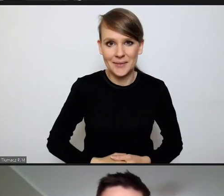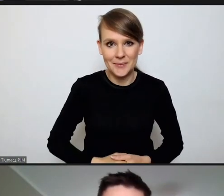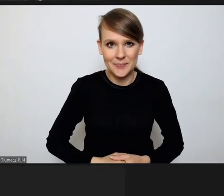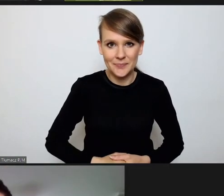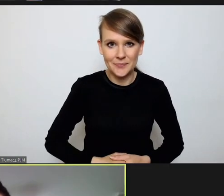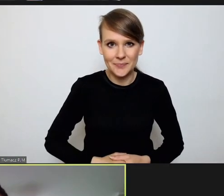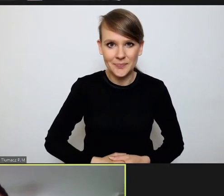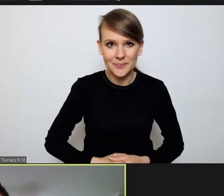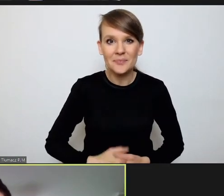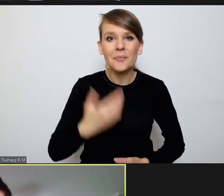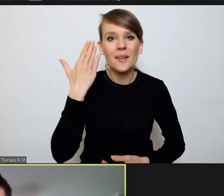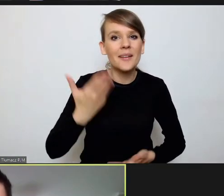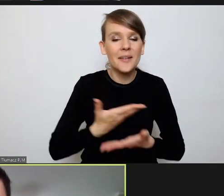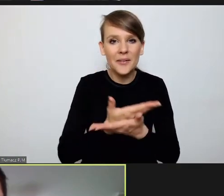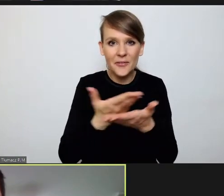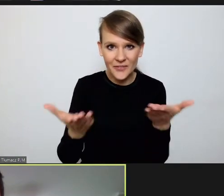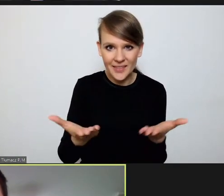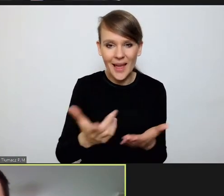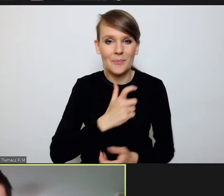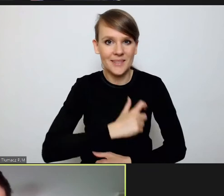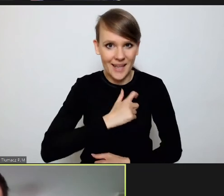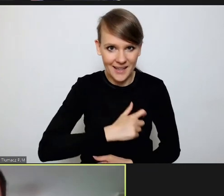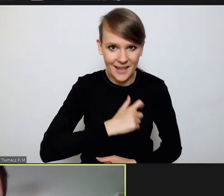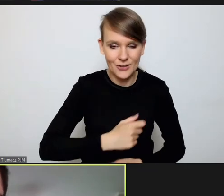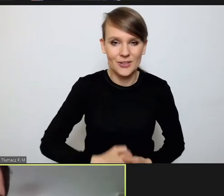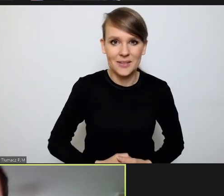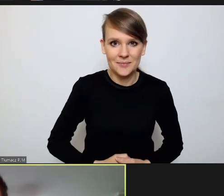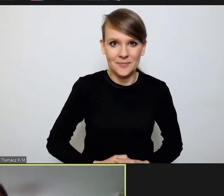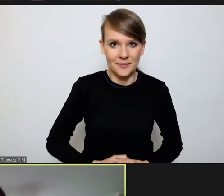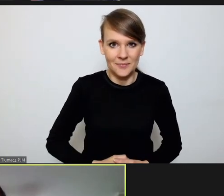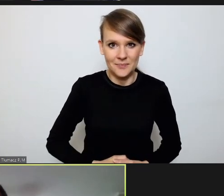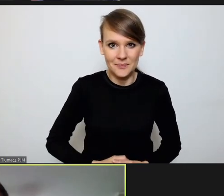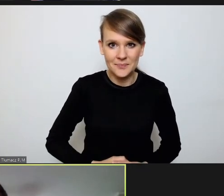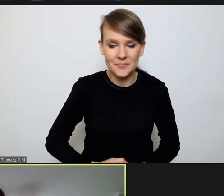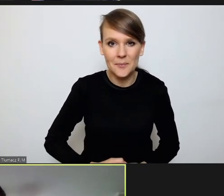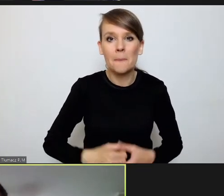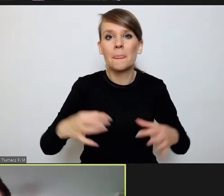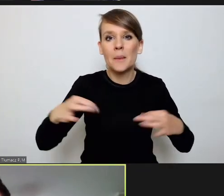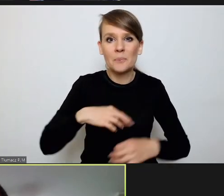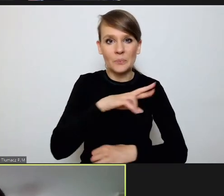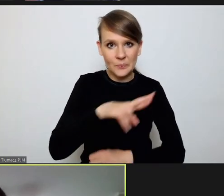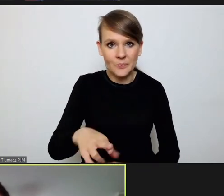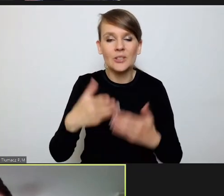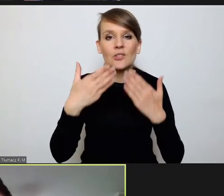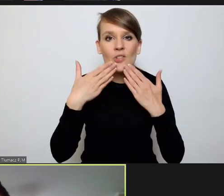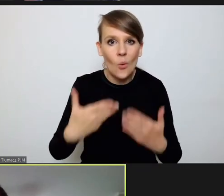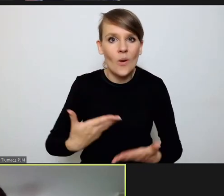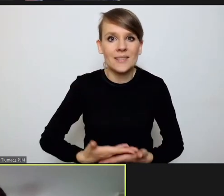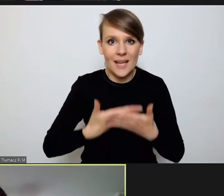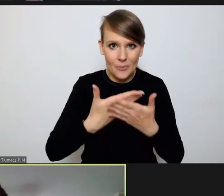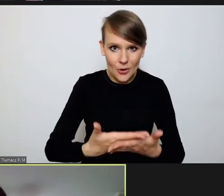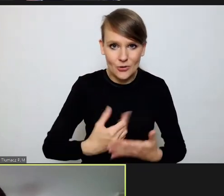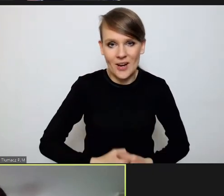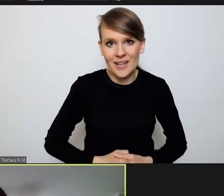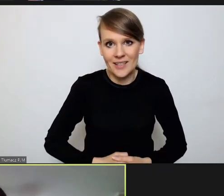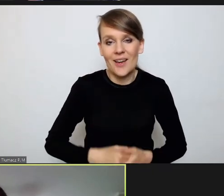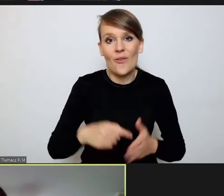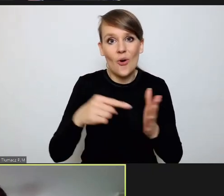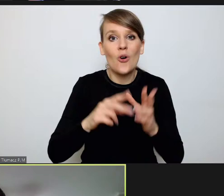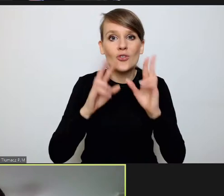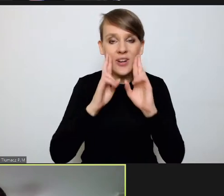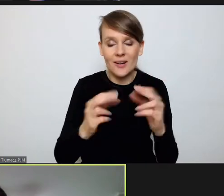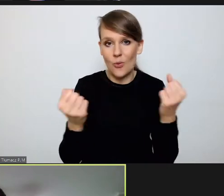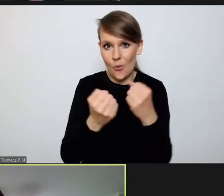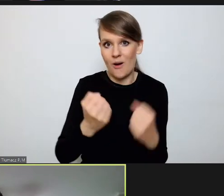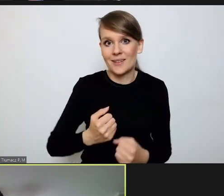Witam Państwa bardzo serdecznie. Panie rzeczniku, bardzo dziękuję za zaproszenie. To rzeczywiście ogromny